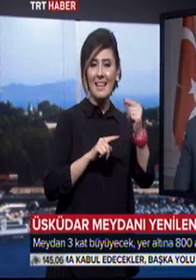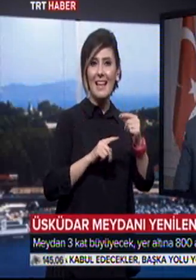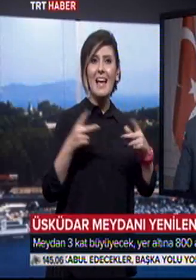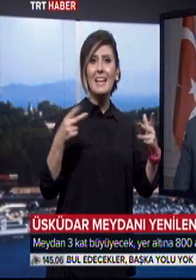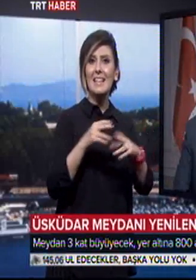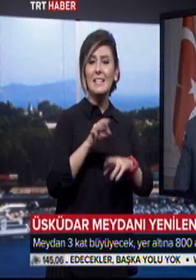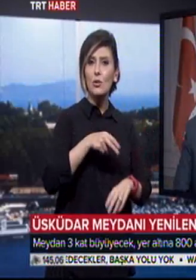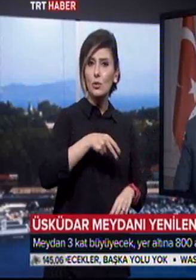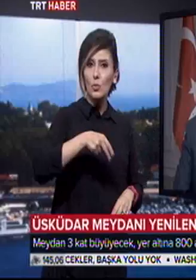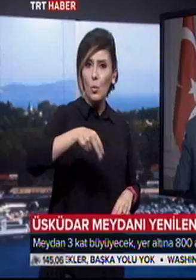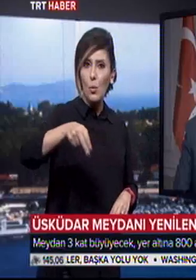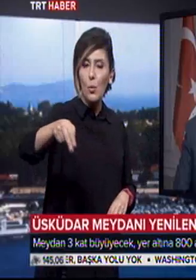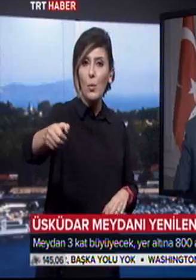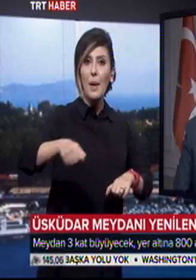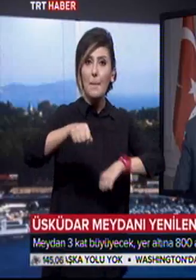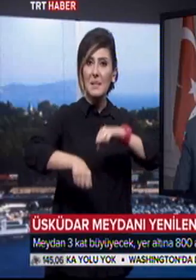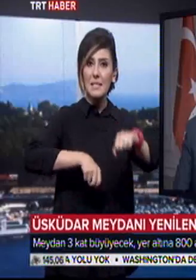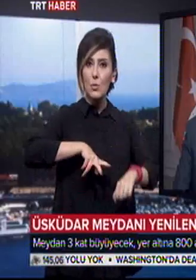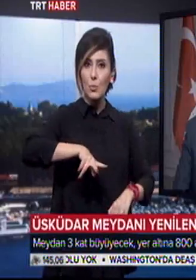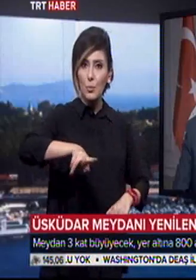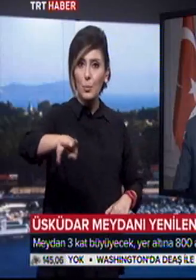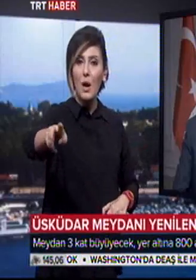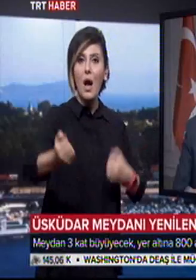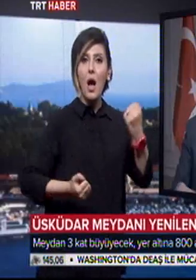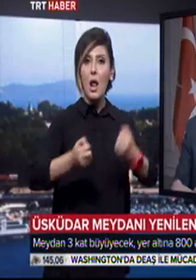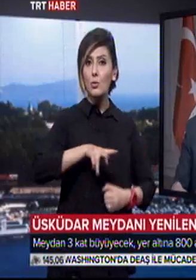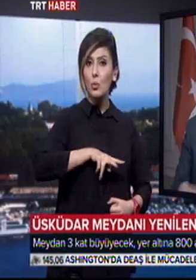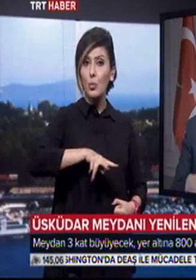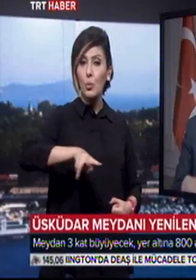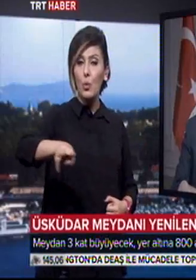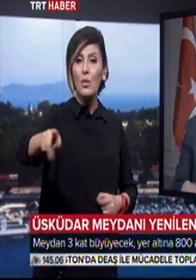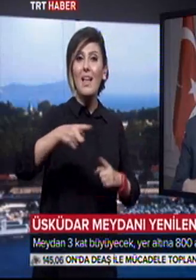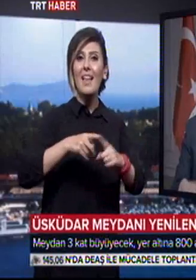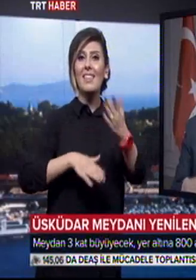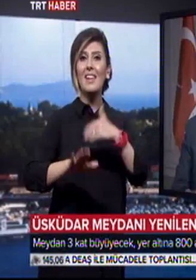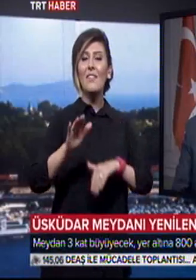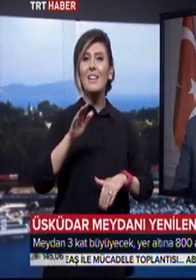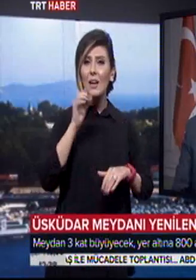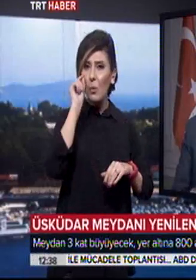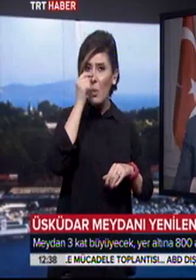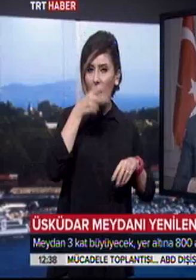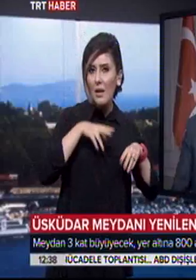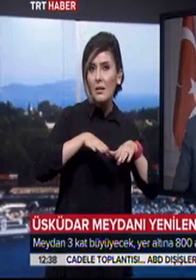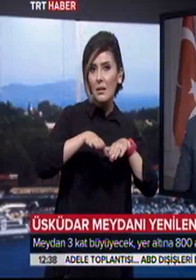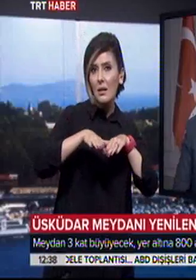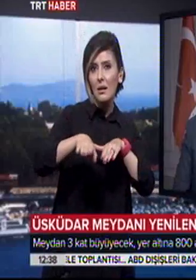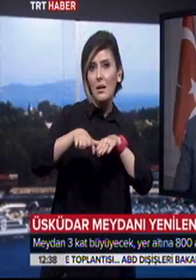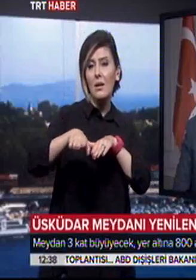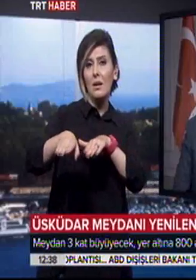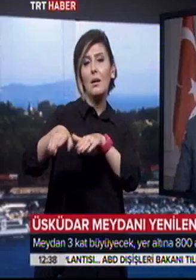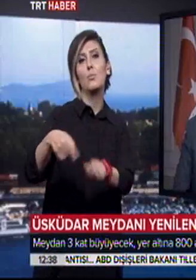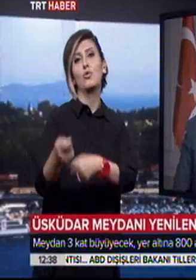kesintisiz bisiklet yolu ve kesintisiz araç yolu trafiğini rahatlıkla akışı sağlamak için böyle bir